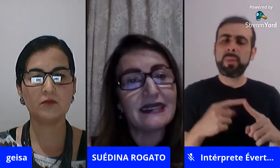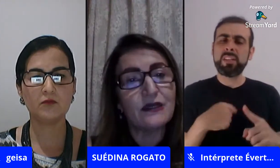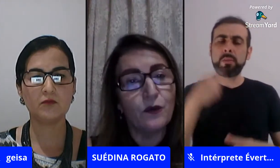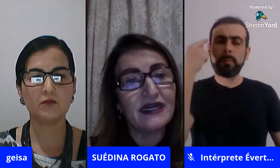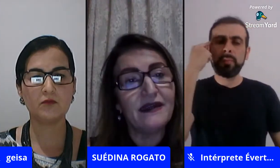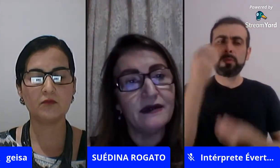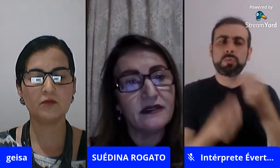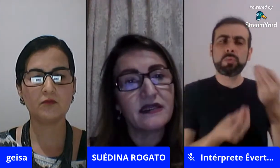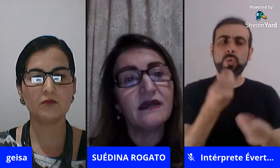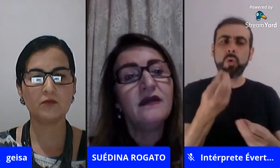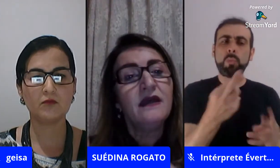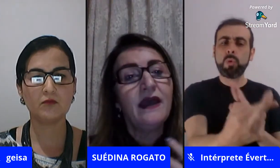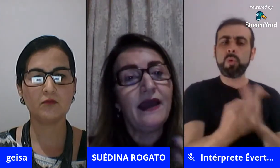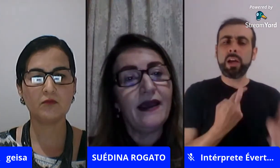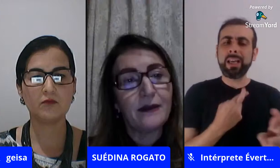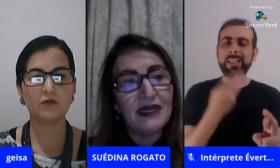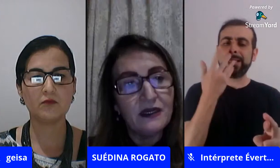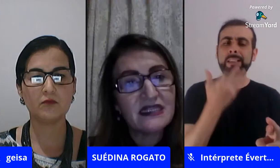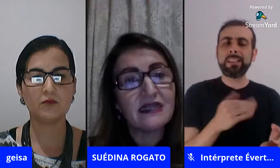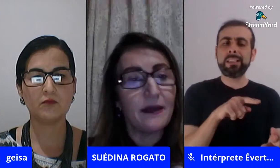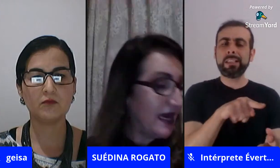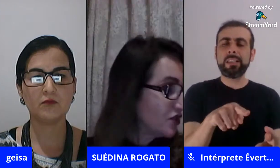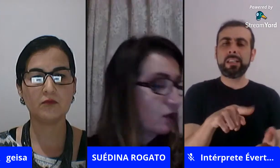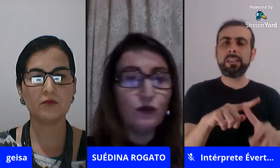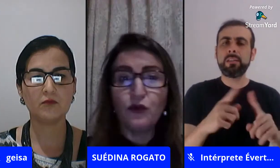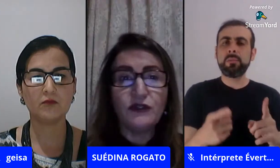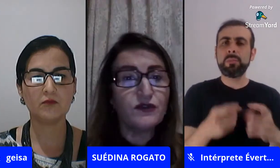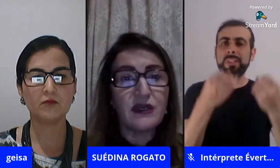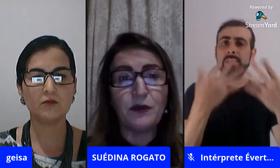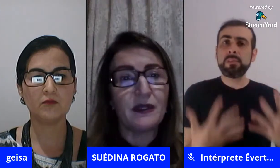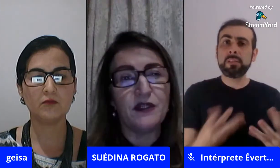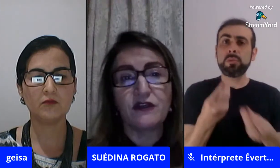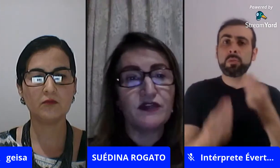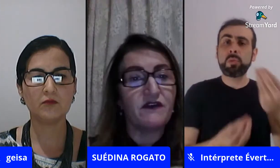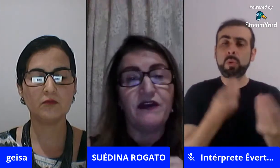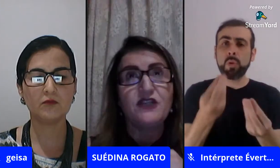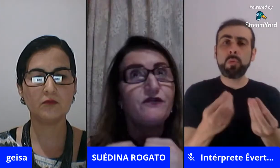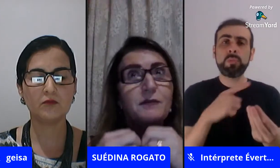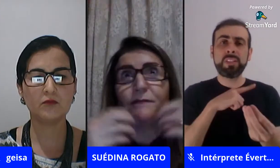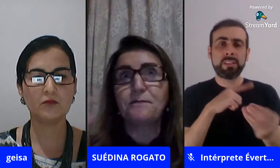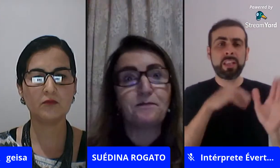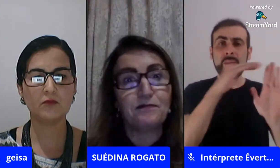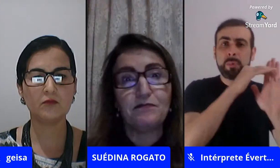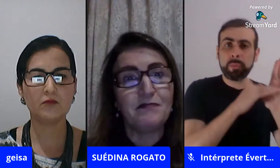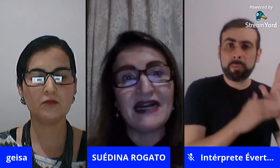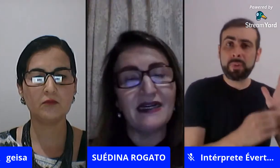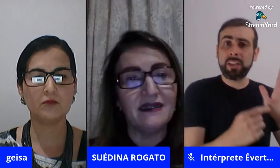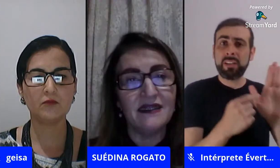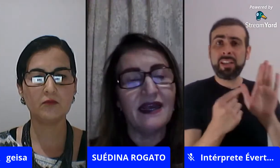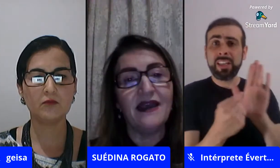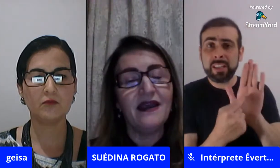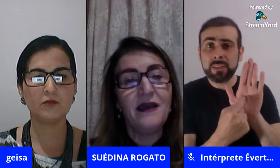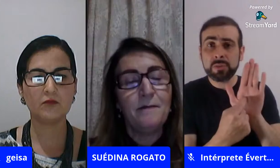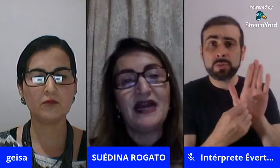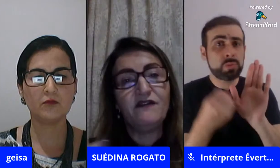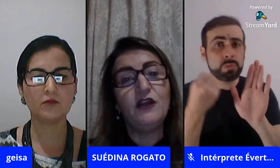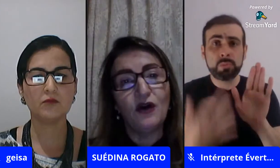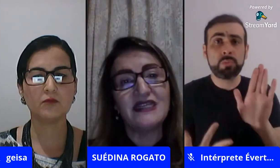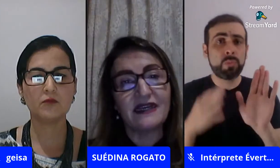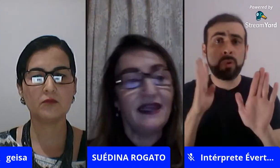nessa relação com a criança trabalhando nessa temática com todos os apontamentos que você fez de forma bacana